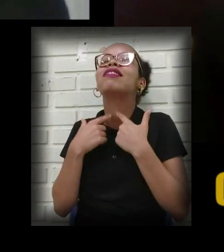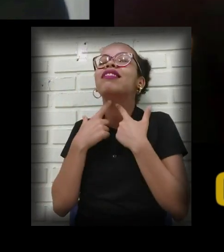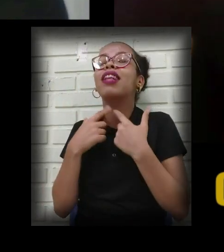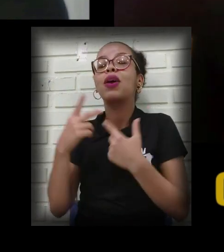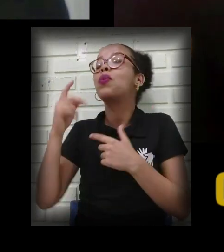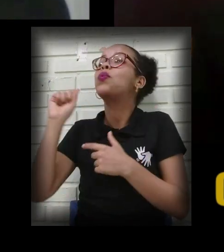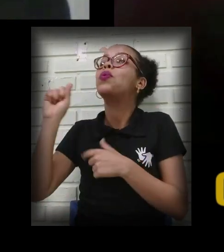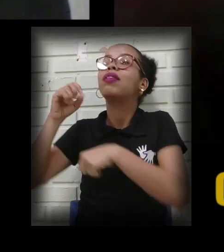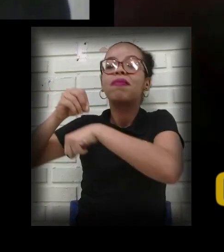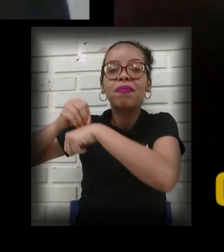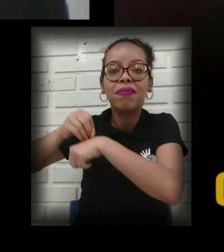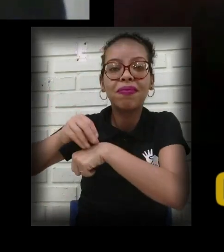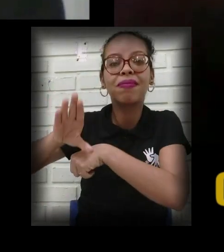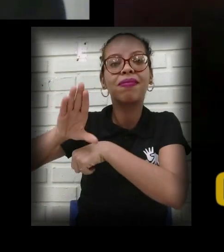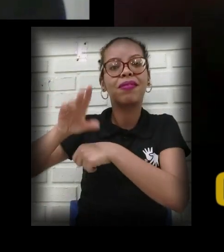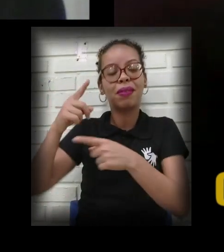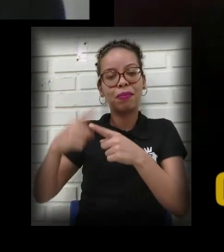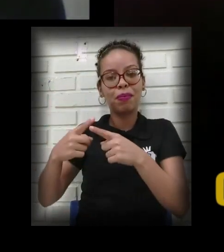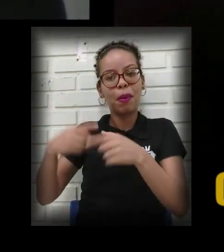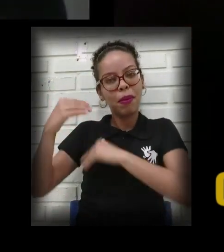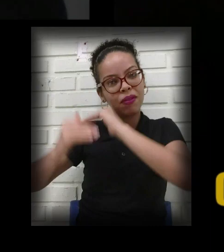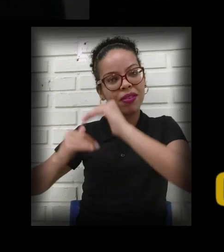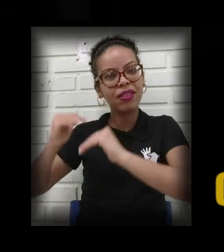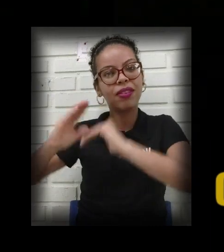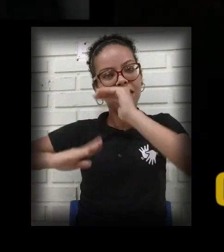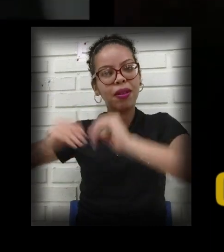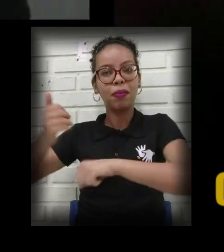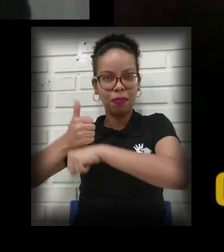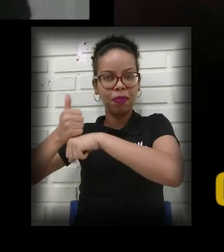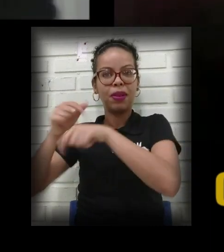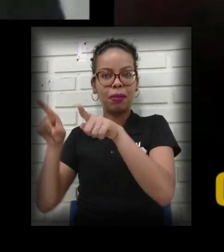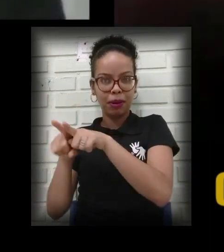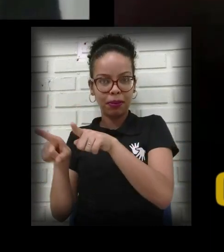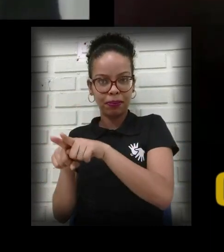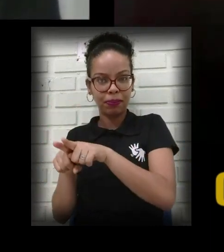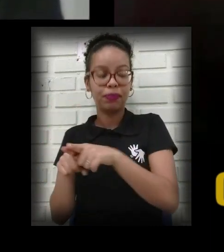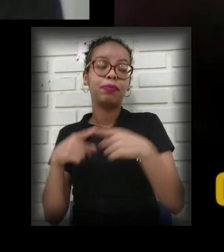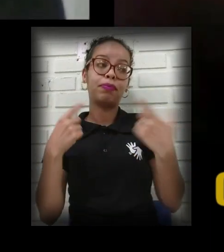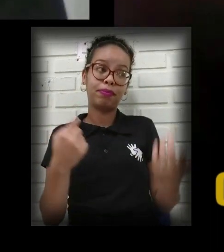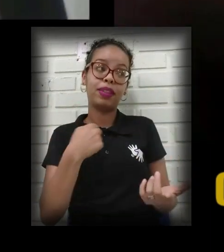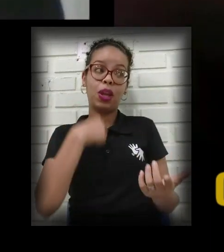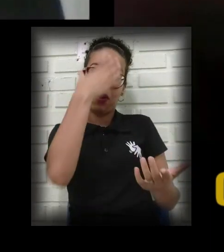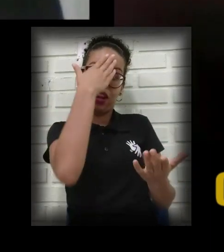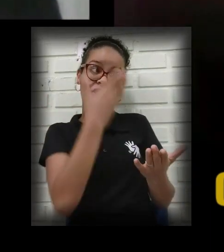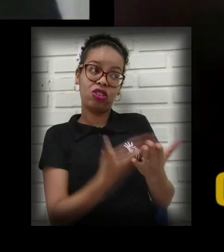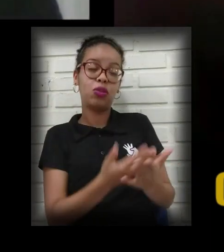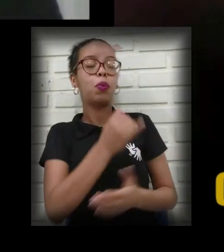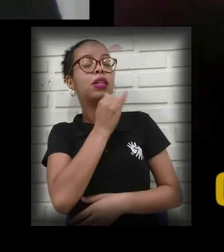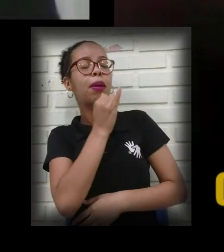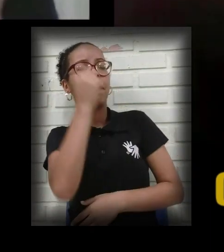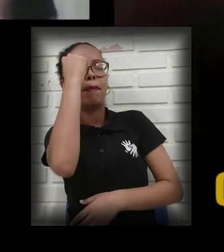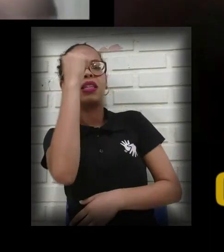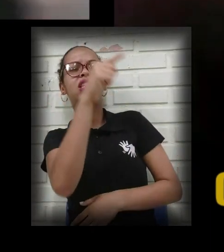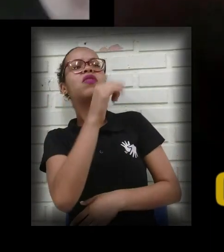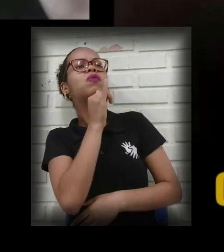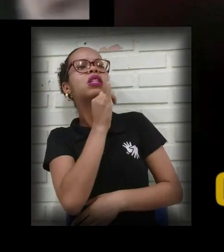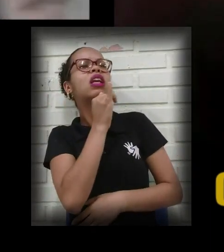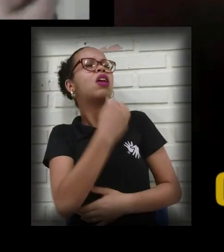seu recado para seguir nessa profissão também? Ó, eu acredito assim, pense aí você viver num mundo do silêncio,